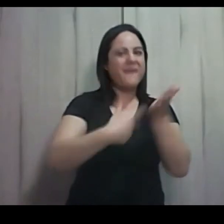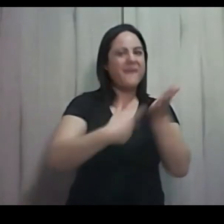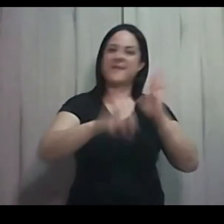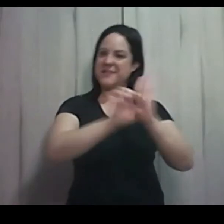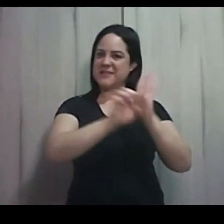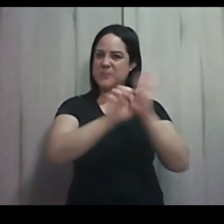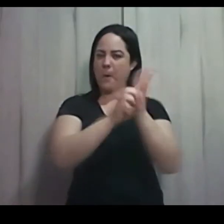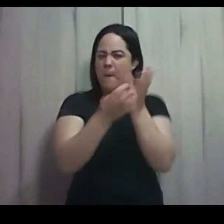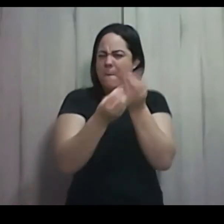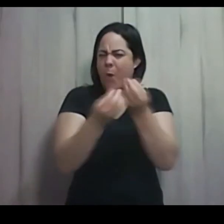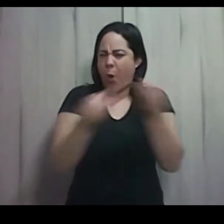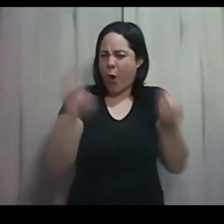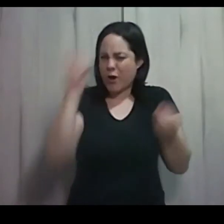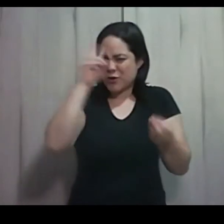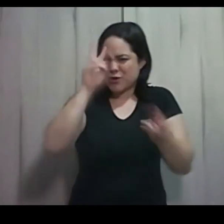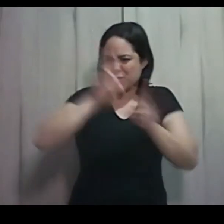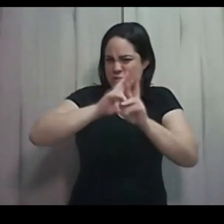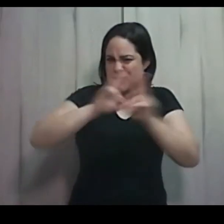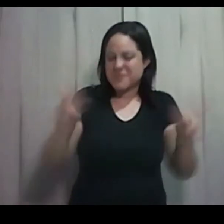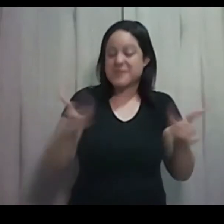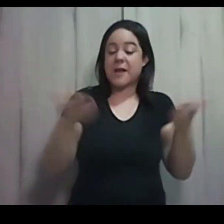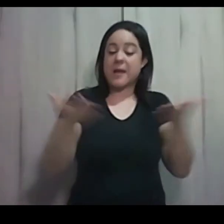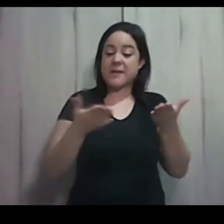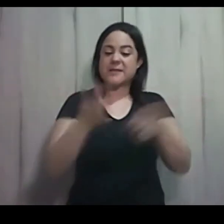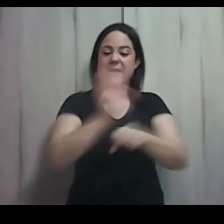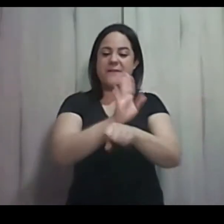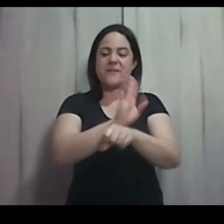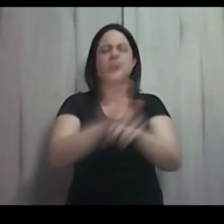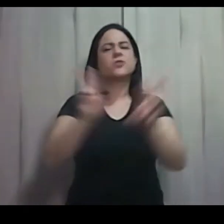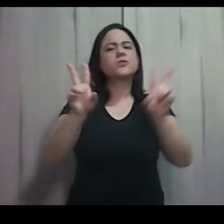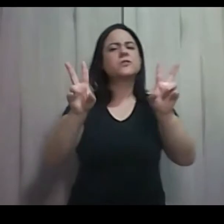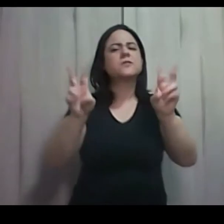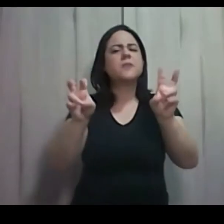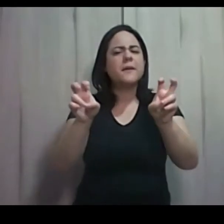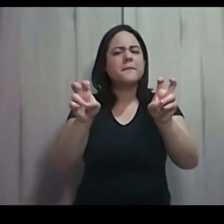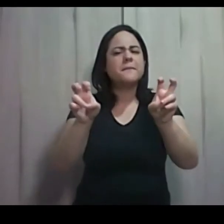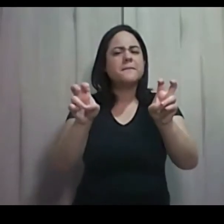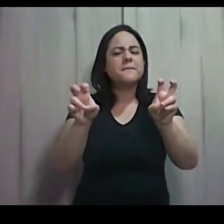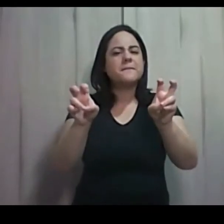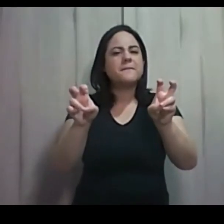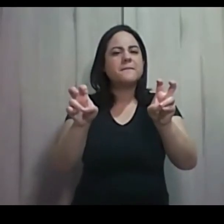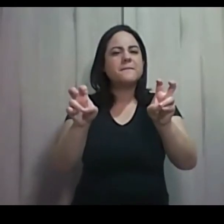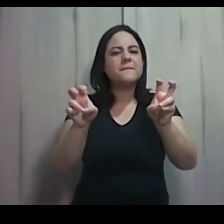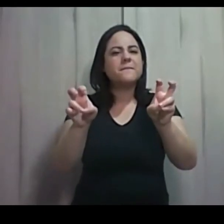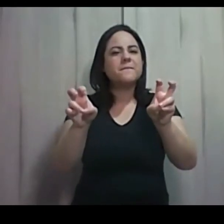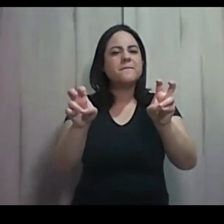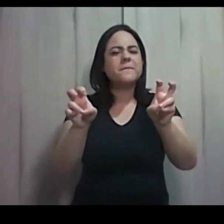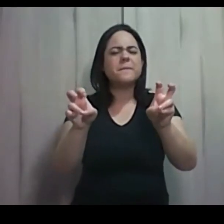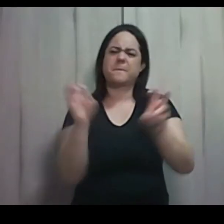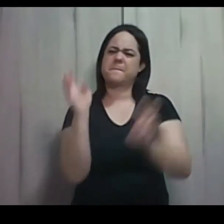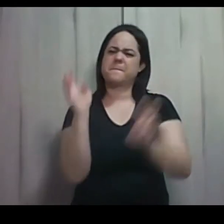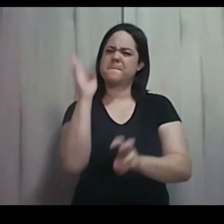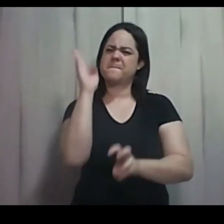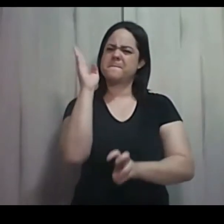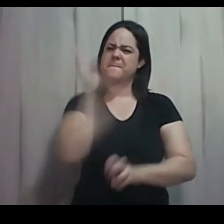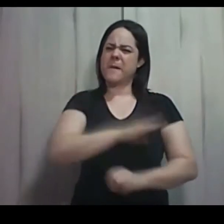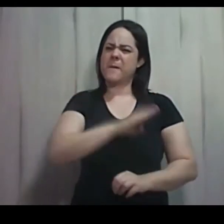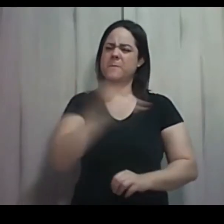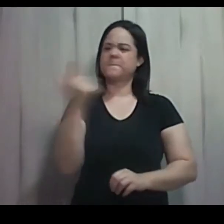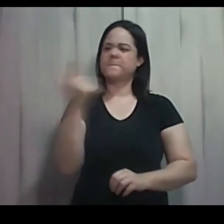Neste vídeo, o tema é esse, Curiordade não tem limite. Curiordade